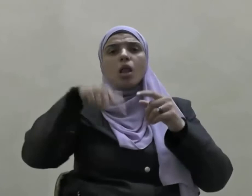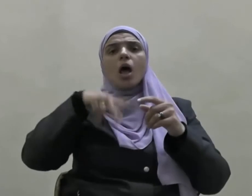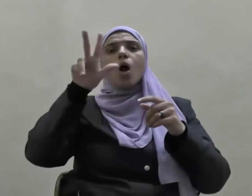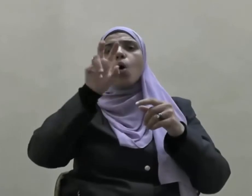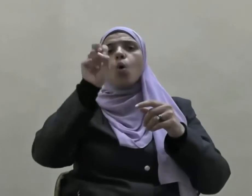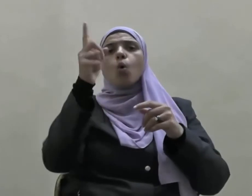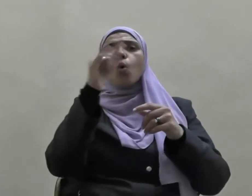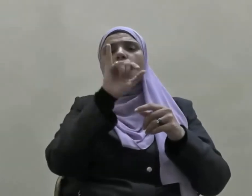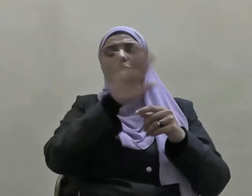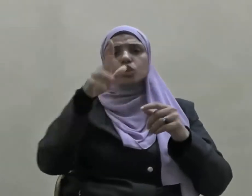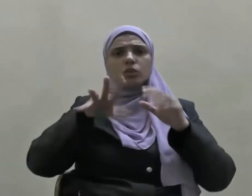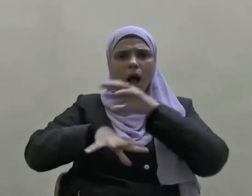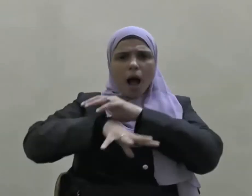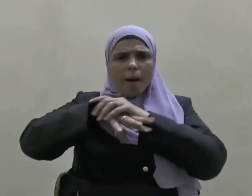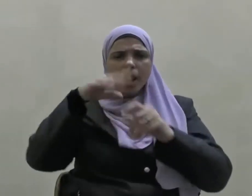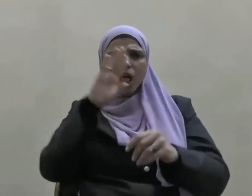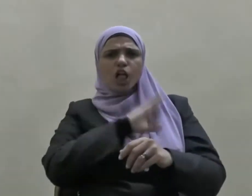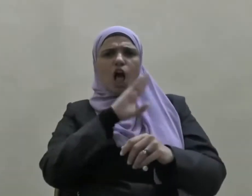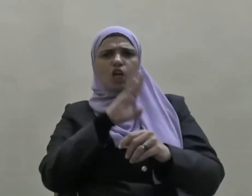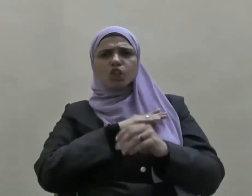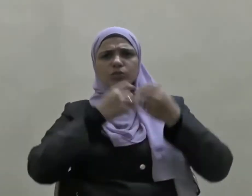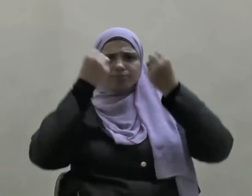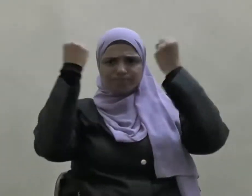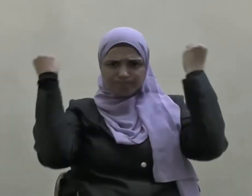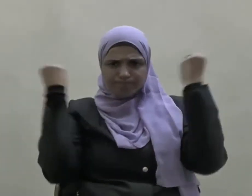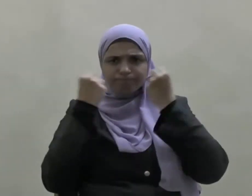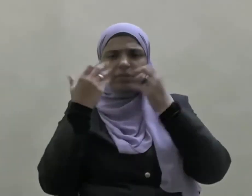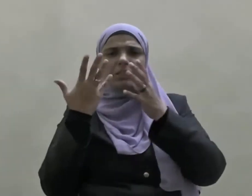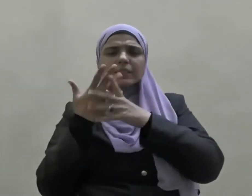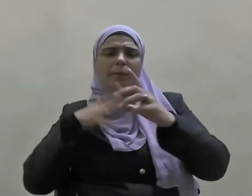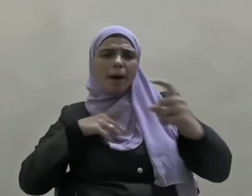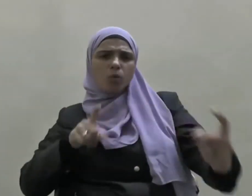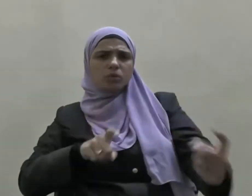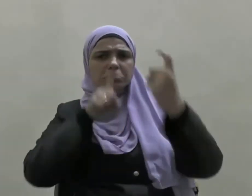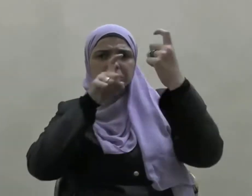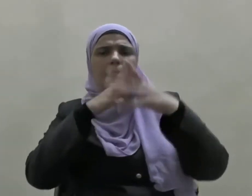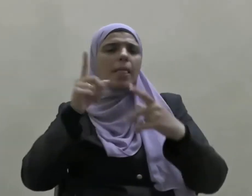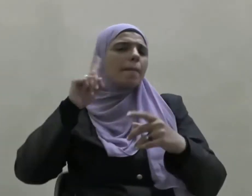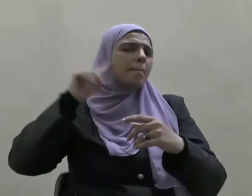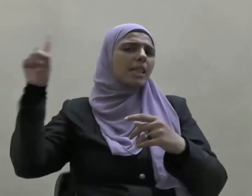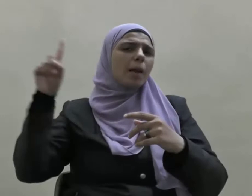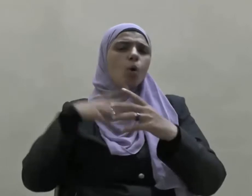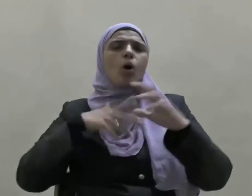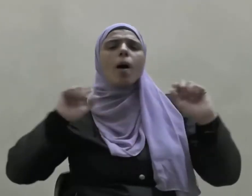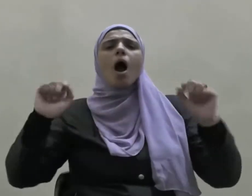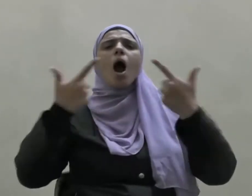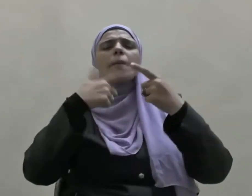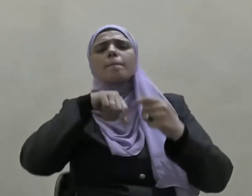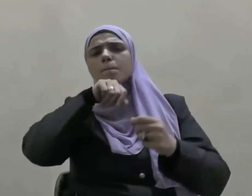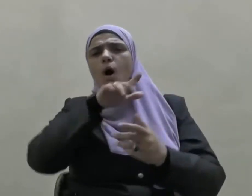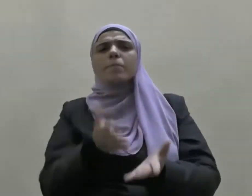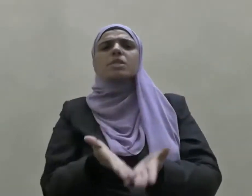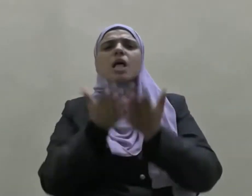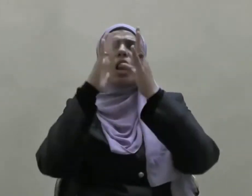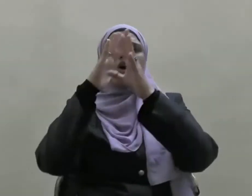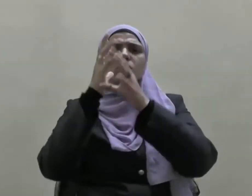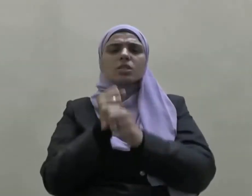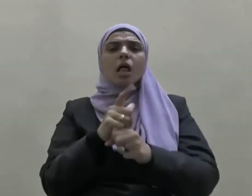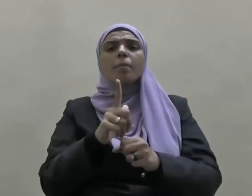قد جهزت جيشا كبيرا لمهاجمة المدينة ومحاربة النبي صلى الله عليه